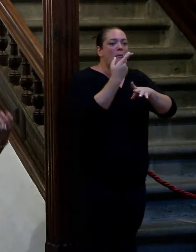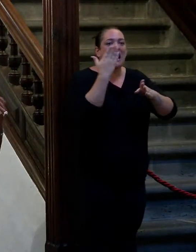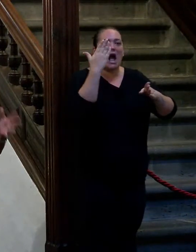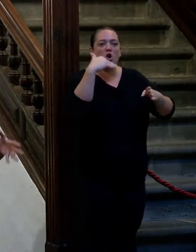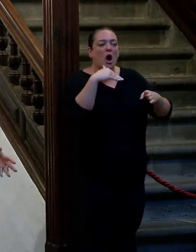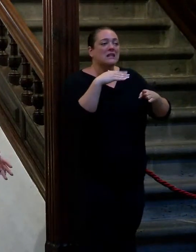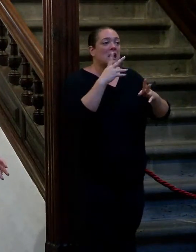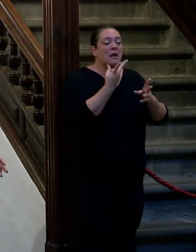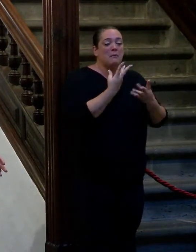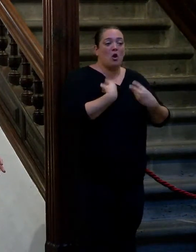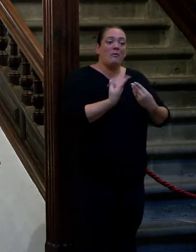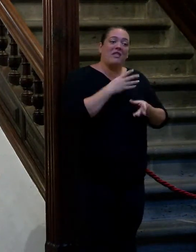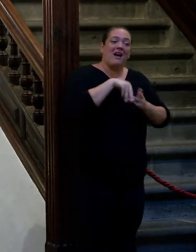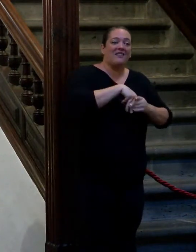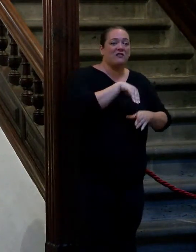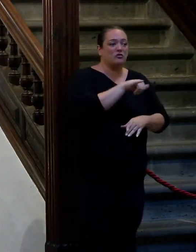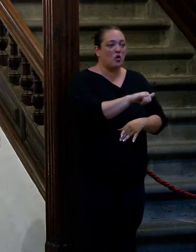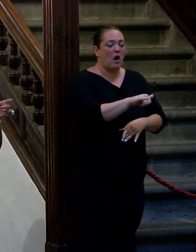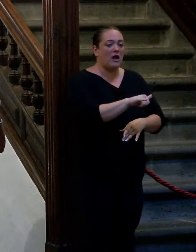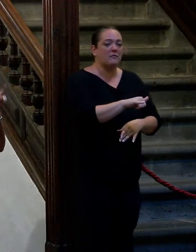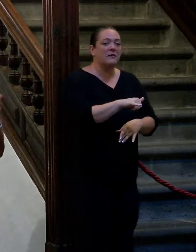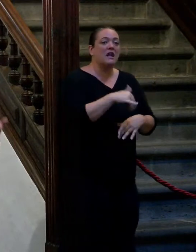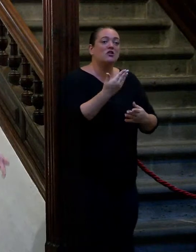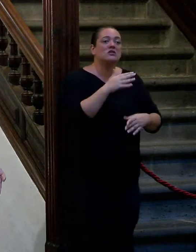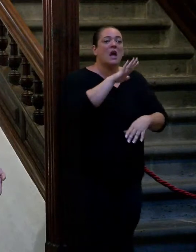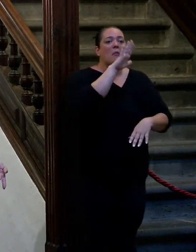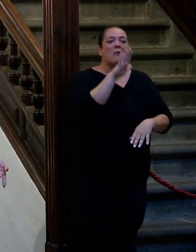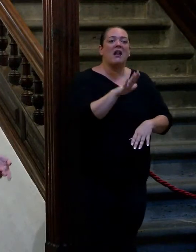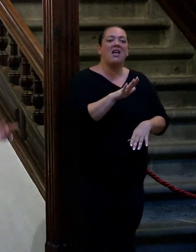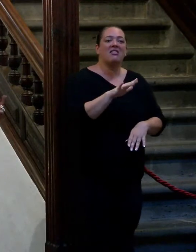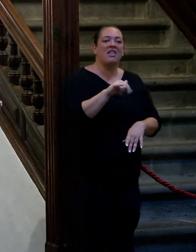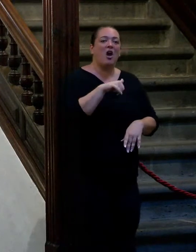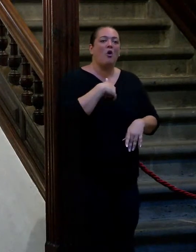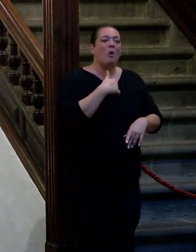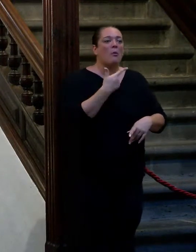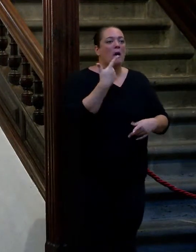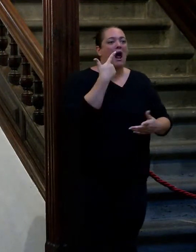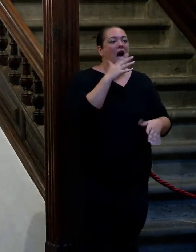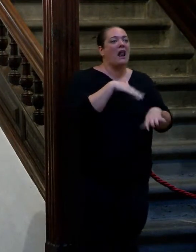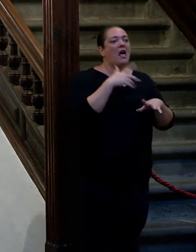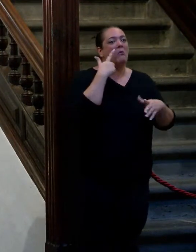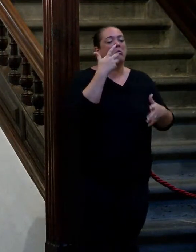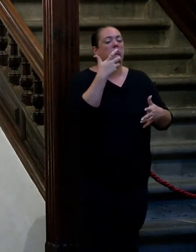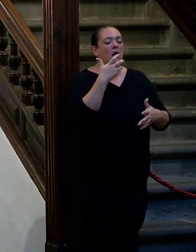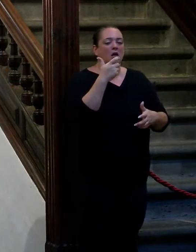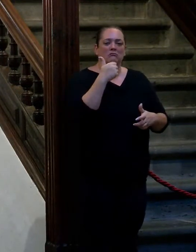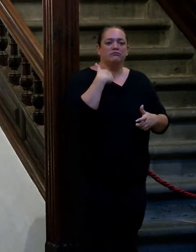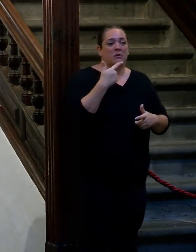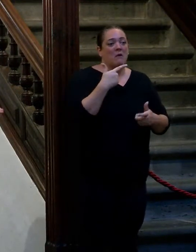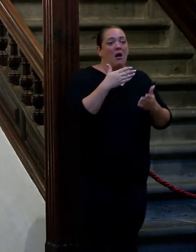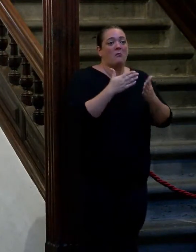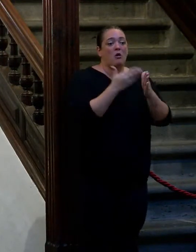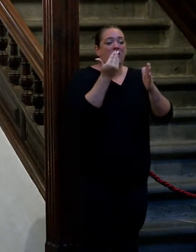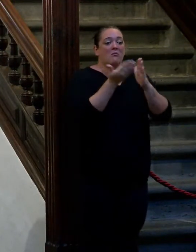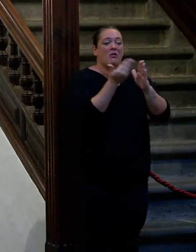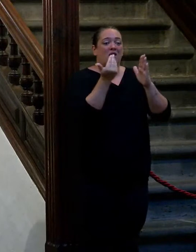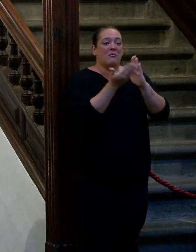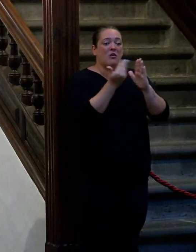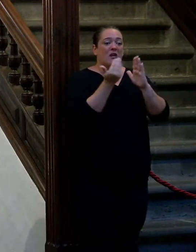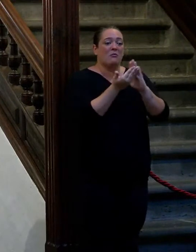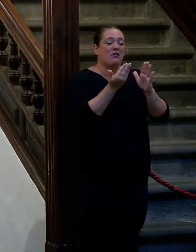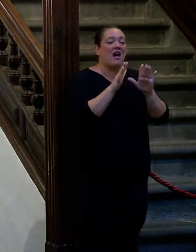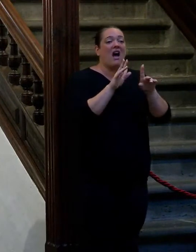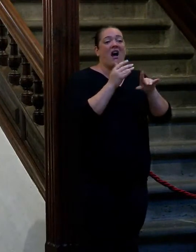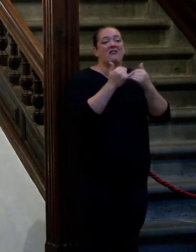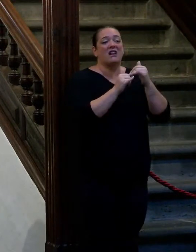pero han formado parte de esa vida ¿me entiendes? y parece que los tapas por la notoriedad y entonces tienes que ir borrando y vas quitando y vas quitando y al final se te queda el guiso que no